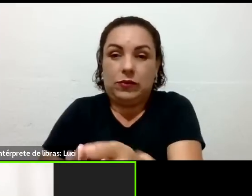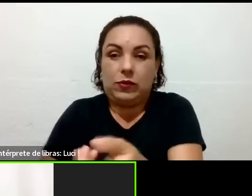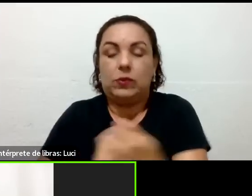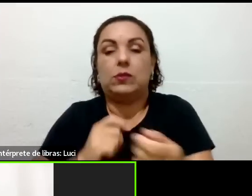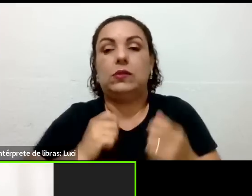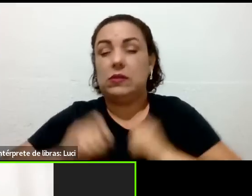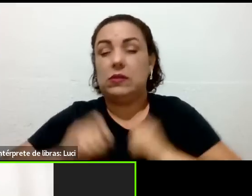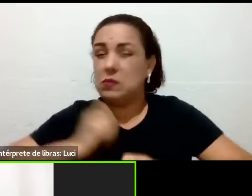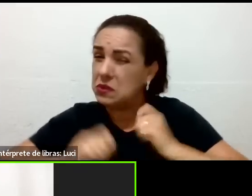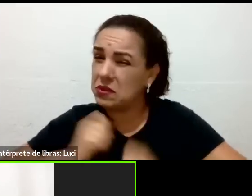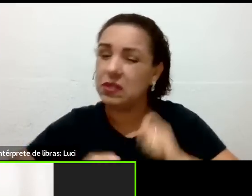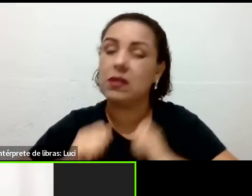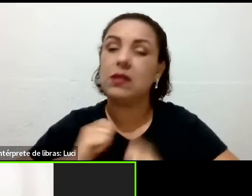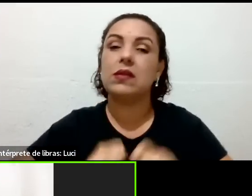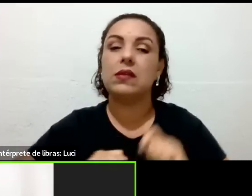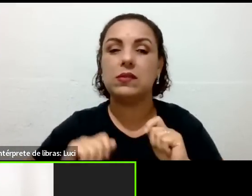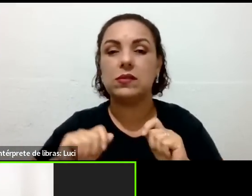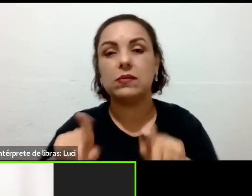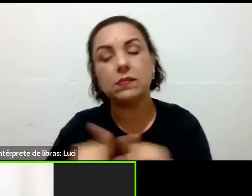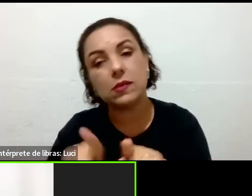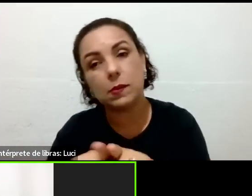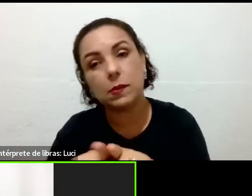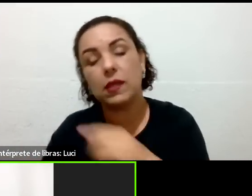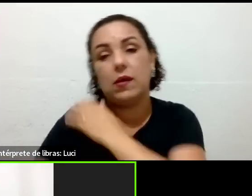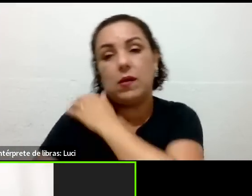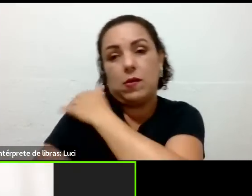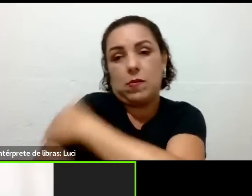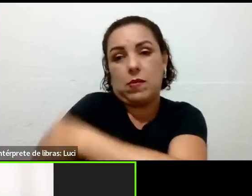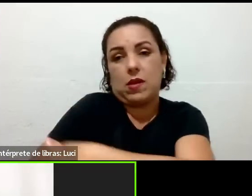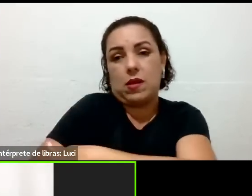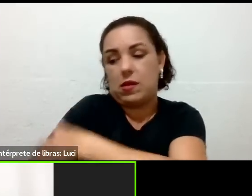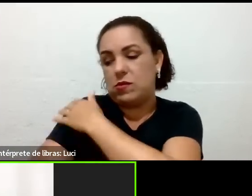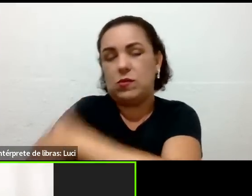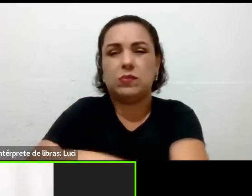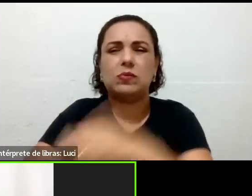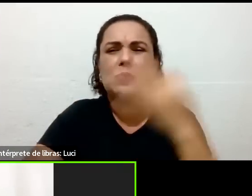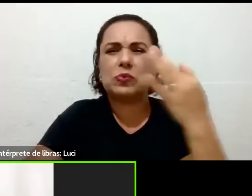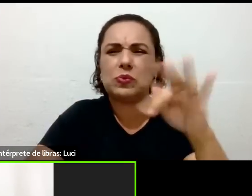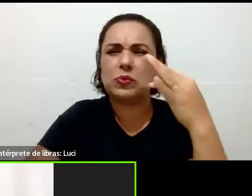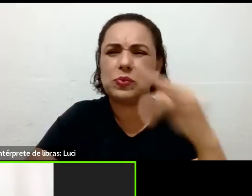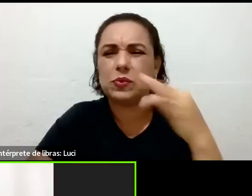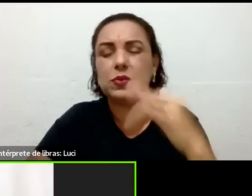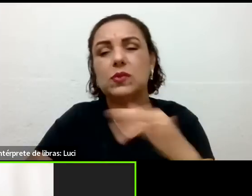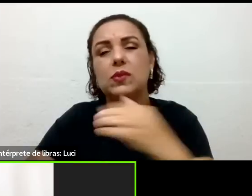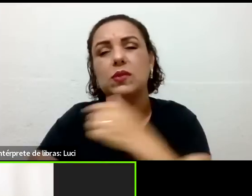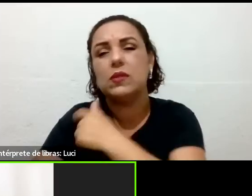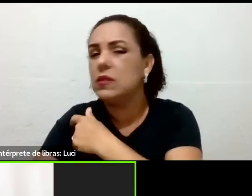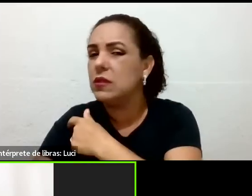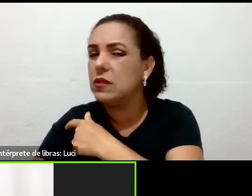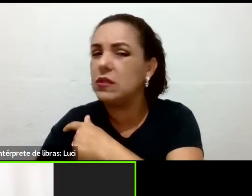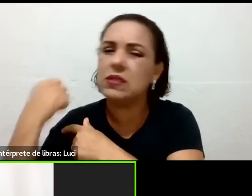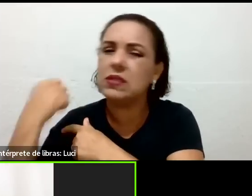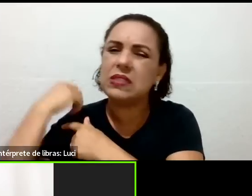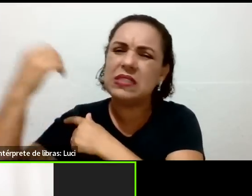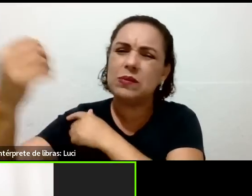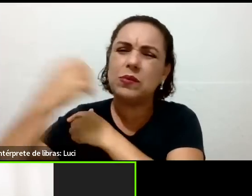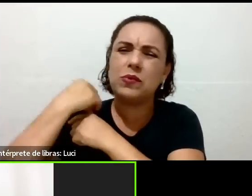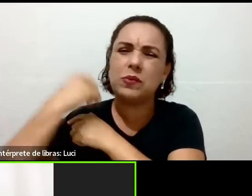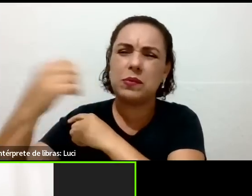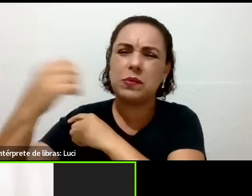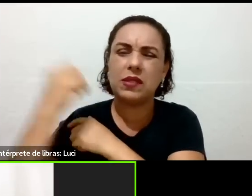tenho um problema no meu braço direito, problema de muito movimento, movimento repetitivo, né?